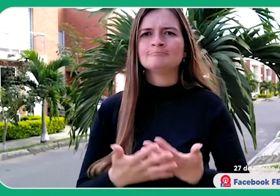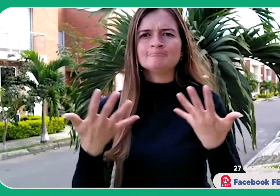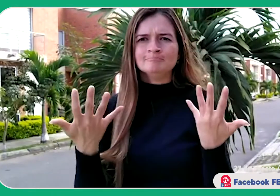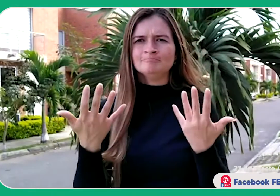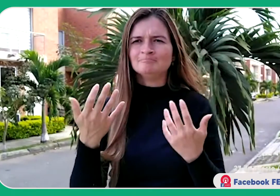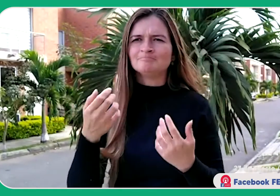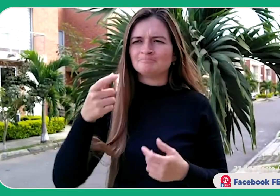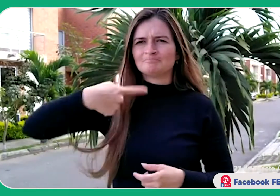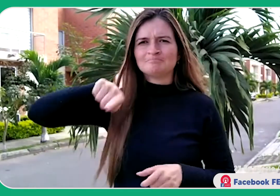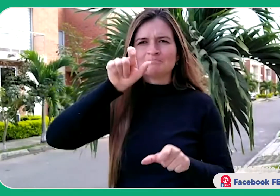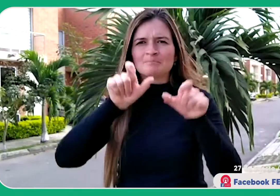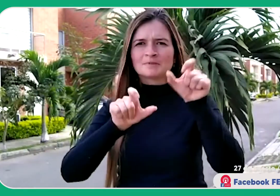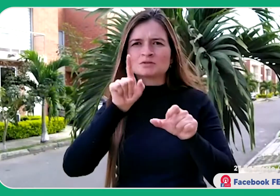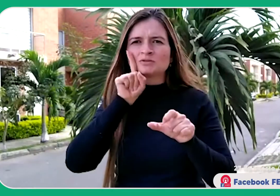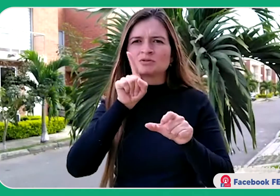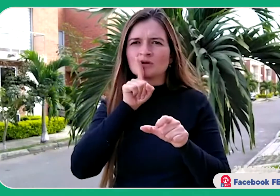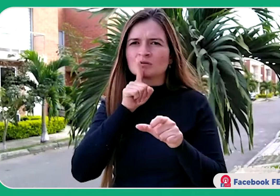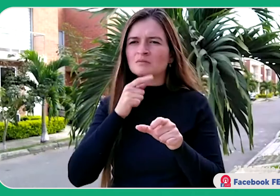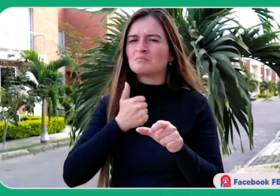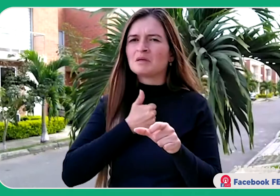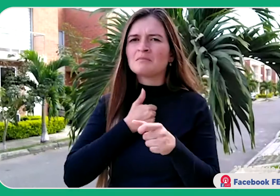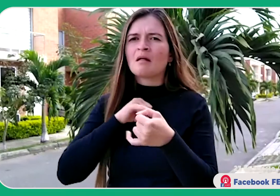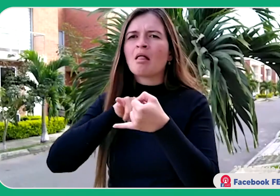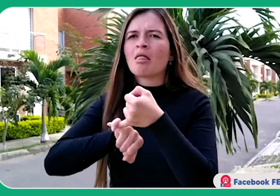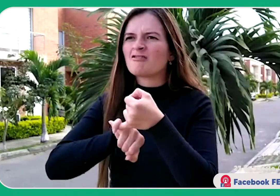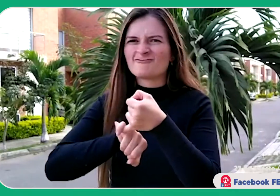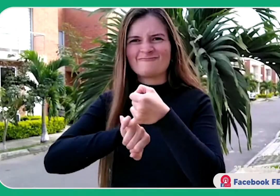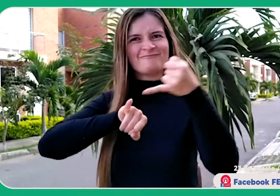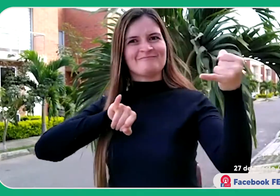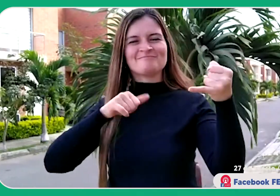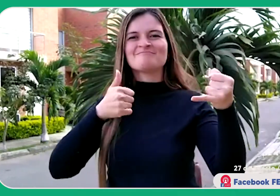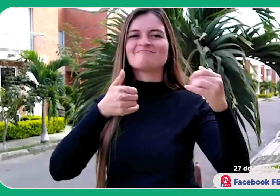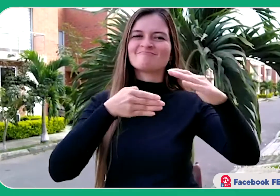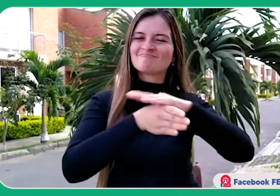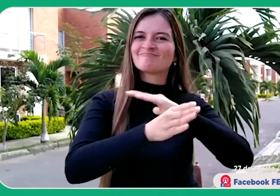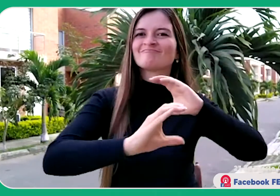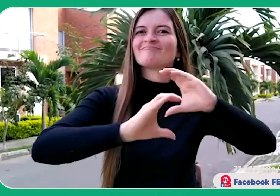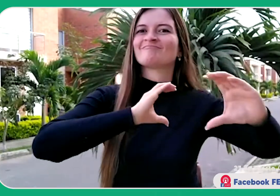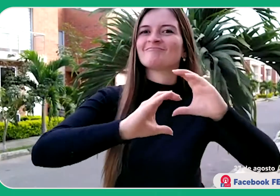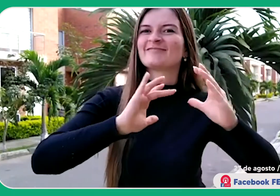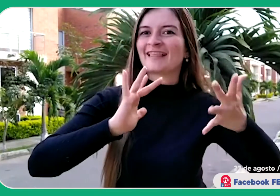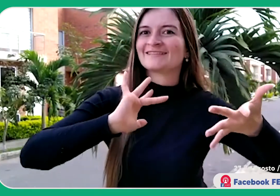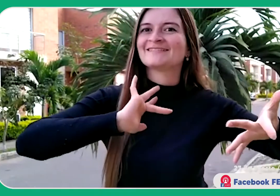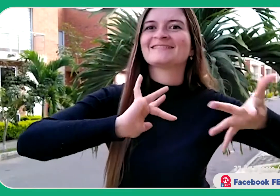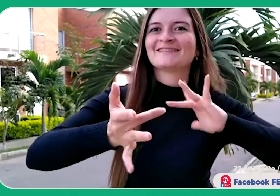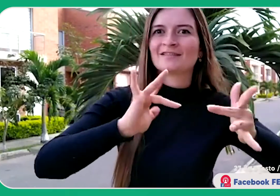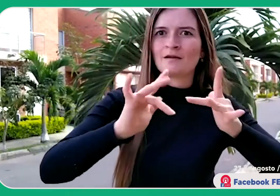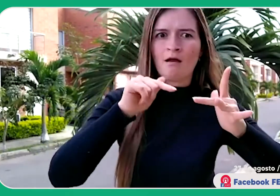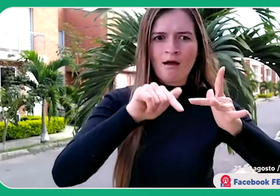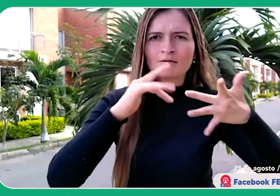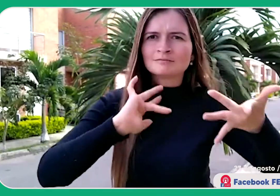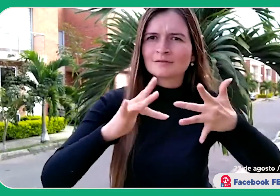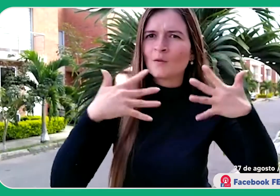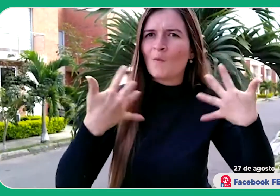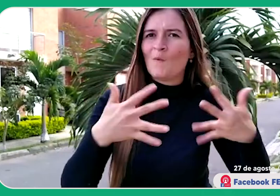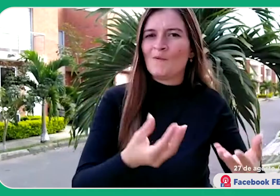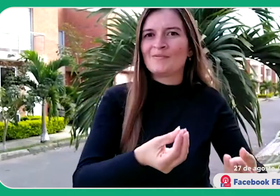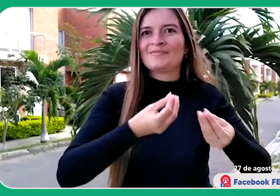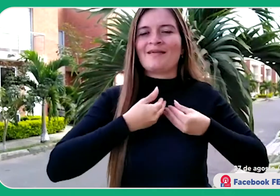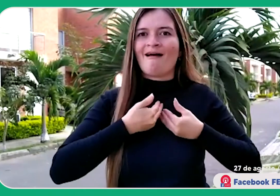Centro de Relevo nos ha brindado independencia en la comunicación, lo cual es muy importante para las personas sordas. Y gracias a los avances